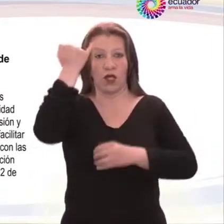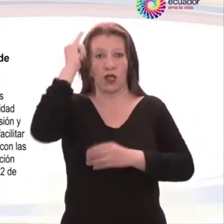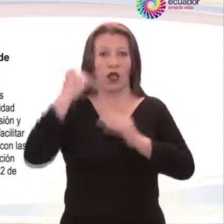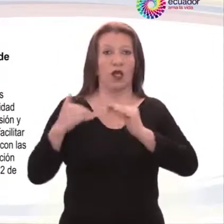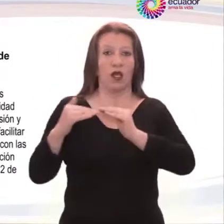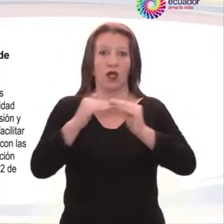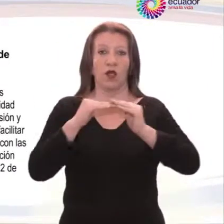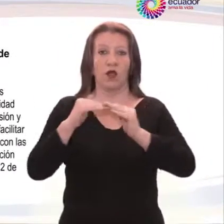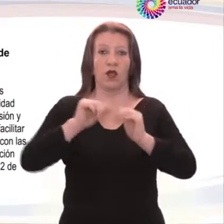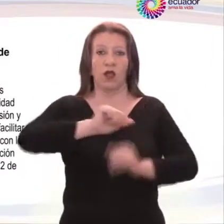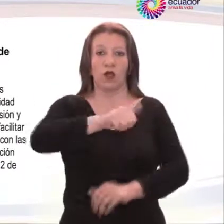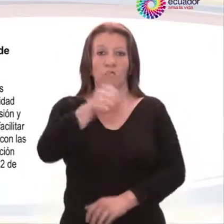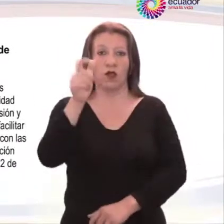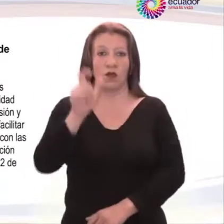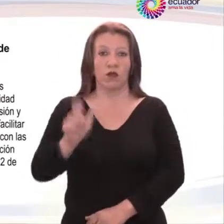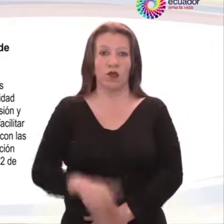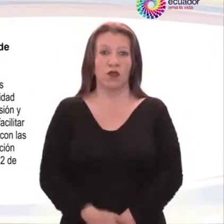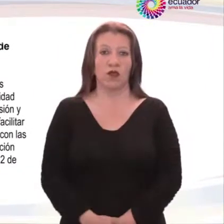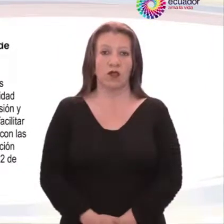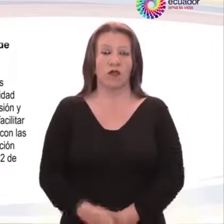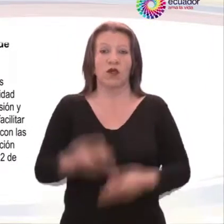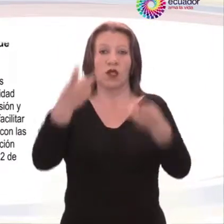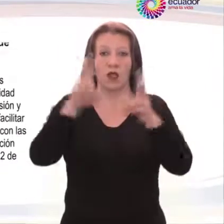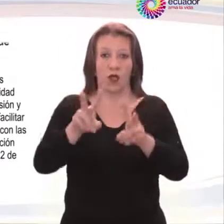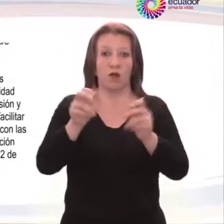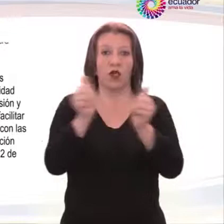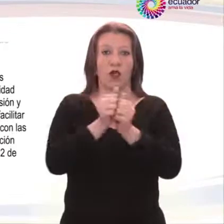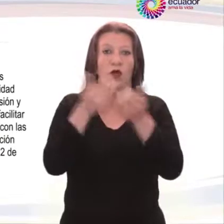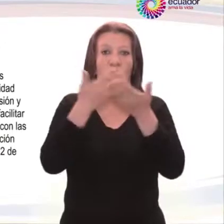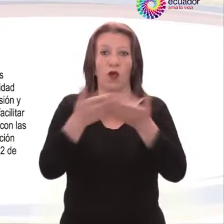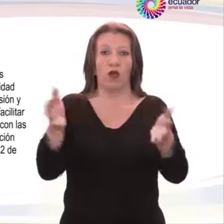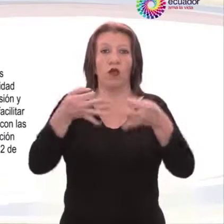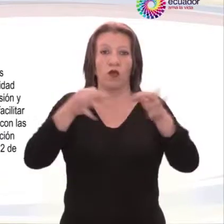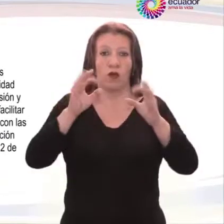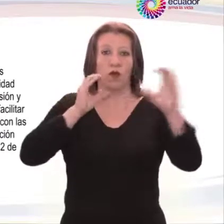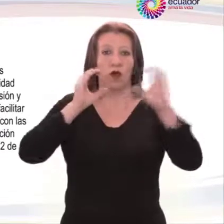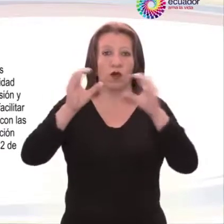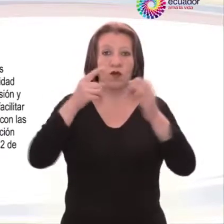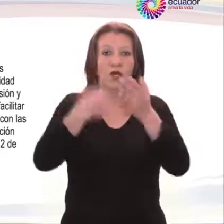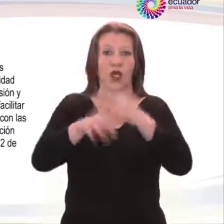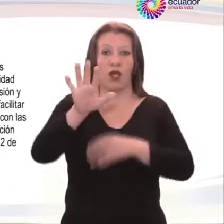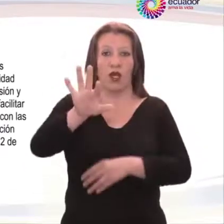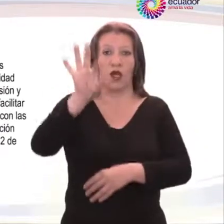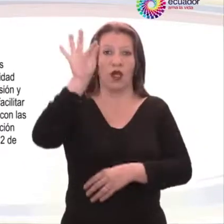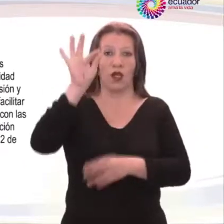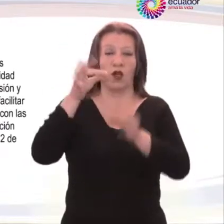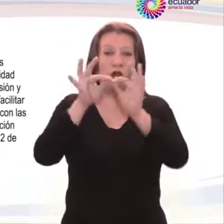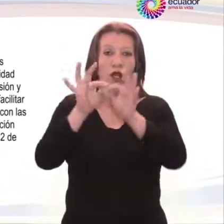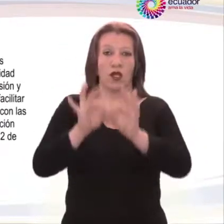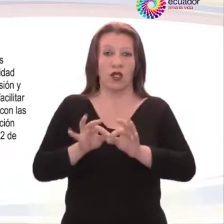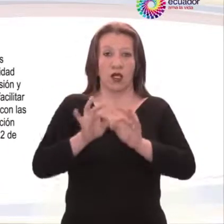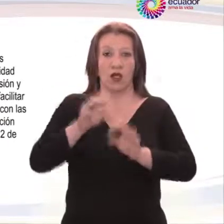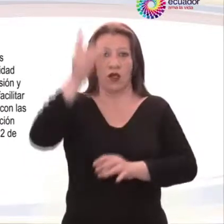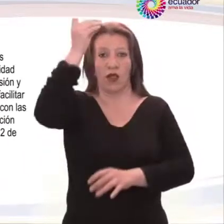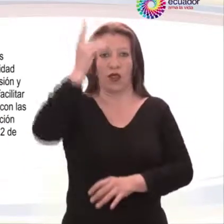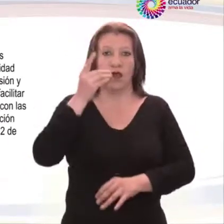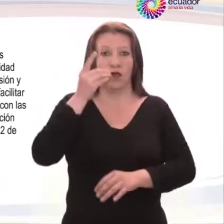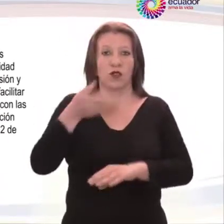condiciones con las demás, y mediante cualquier forma de comunicación que elijan con arreglo a la definición del artículo